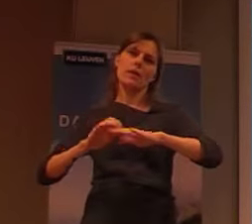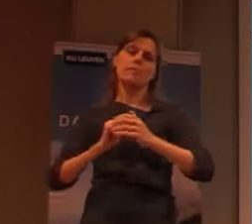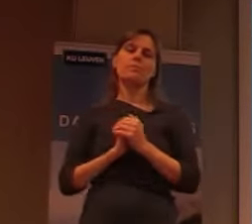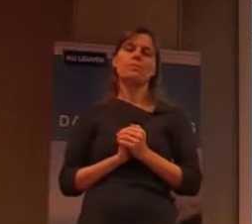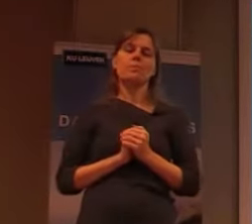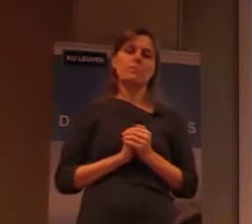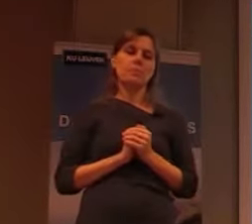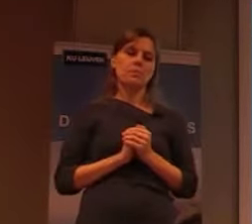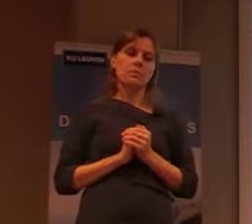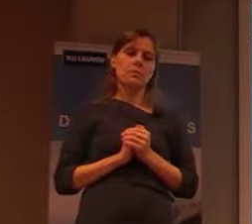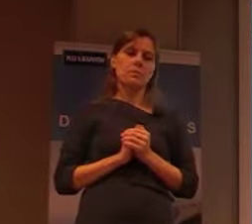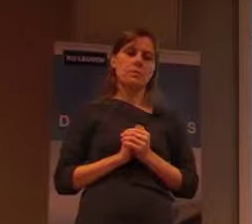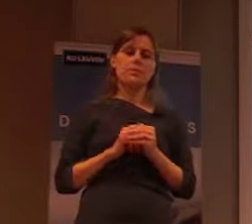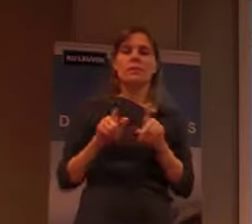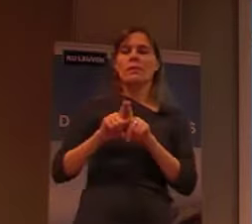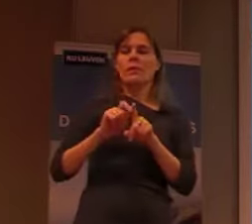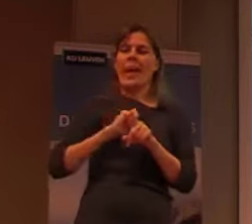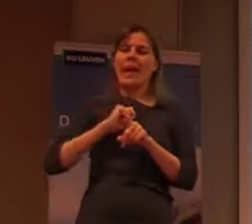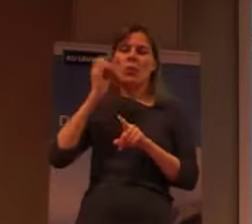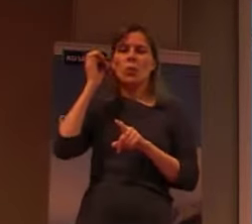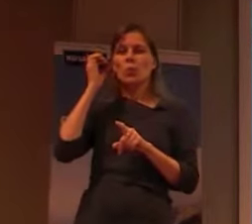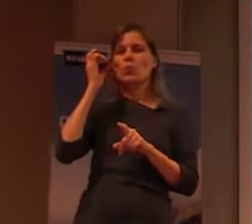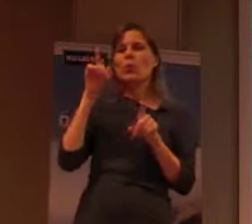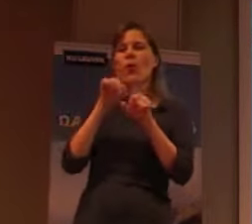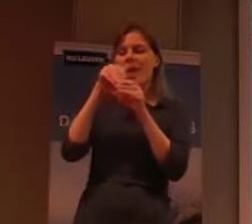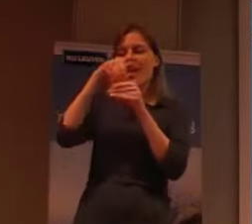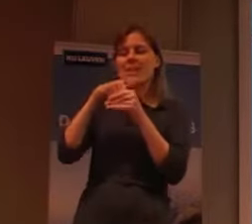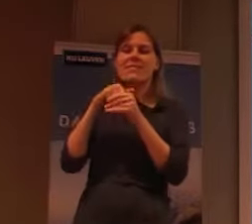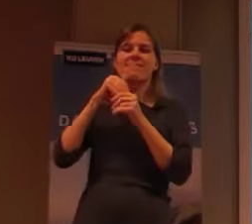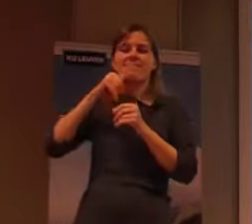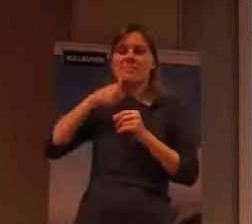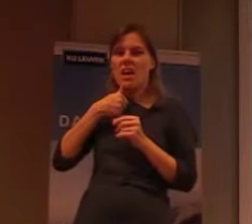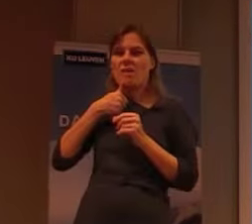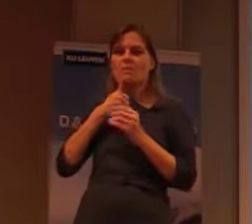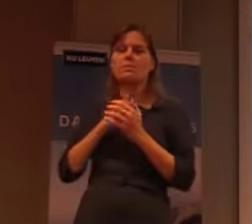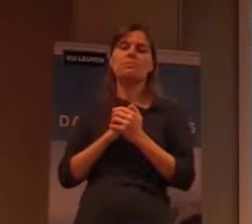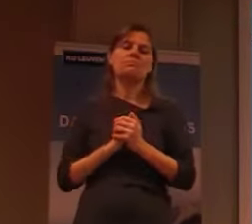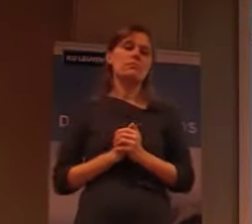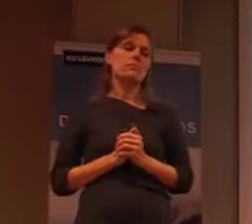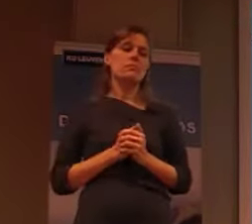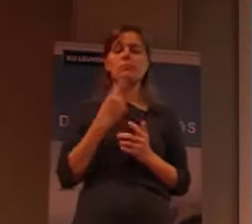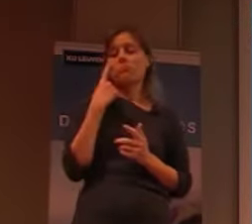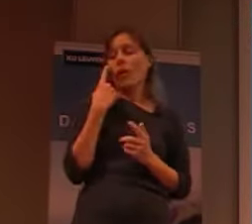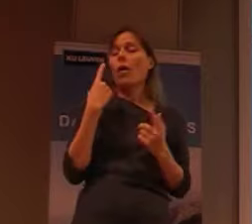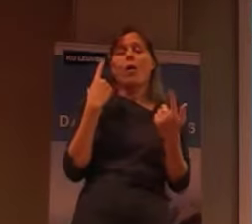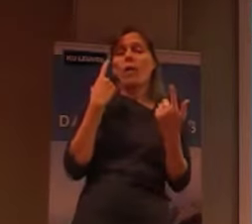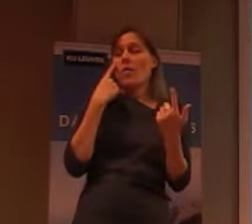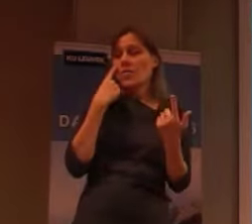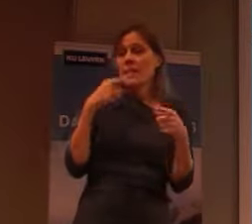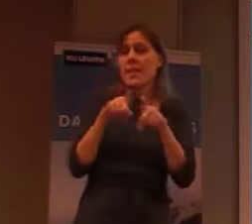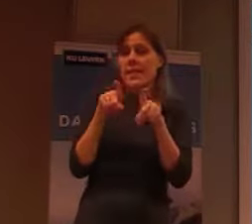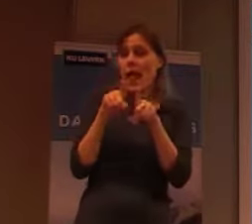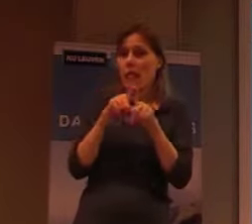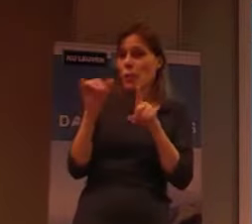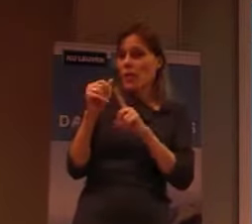waren ze eigenlijk vrij streng. Dus je had eigenlijk hetzelfde fenomeen. Dus dat mensen uit hun families werden genomen